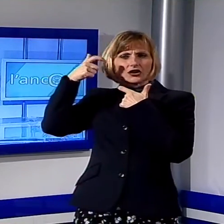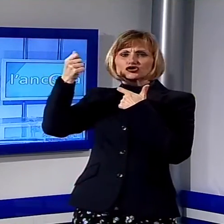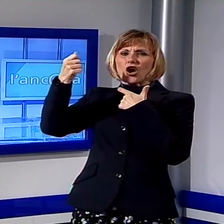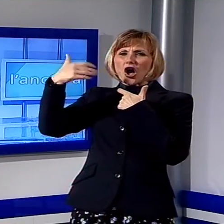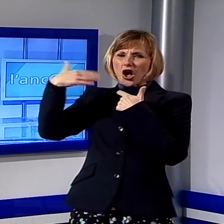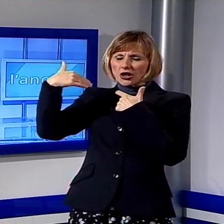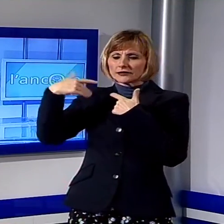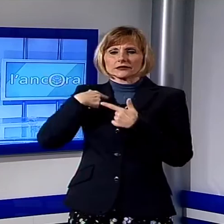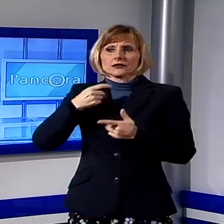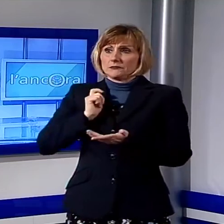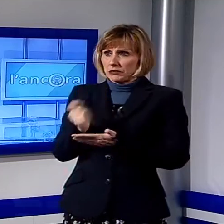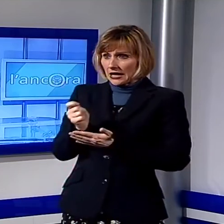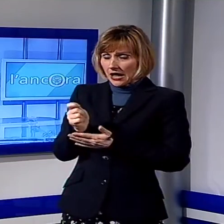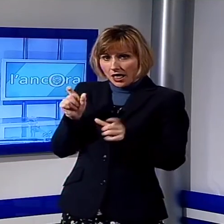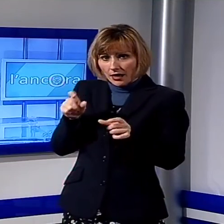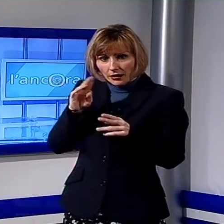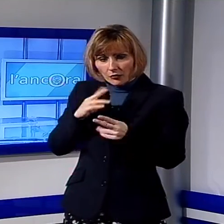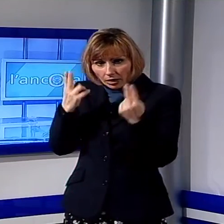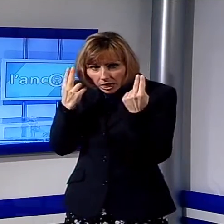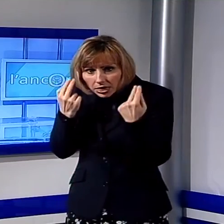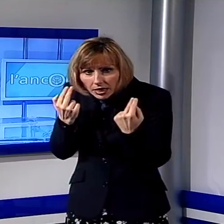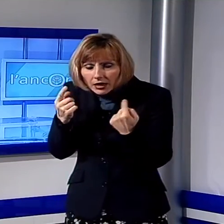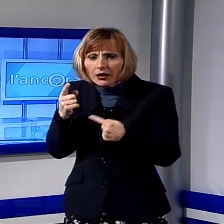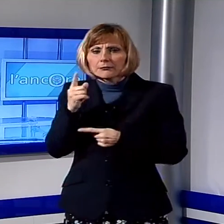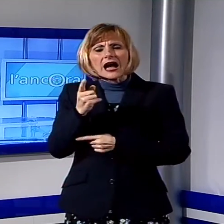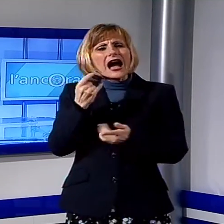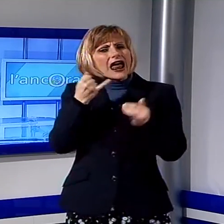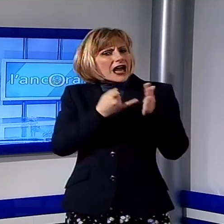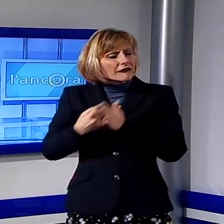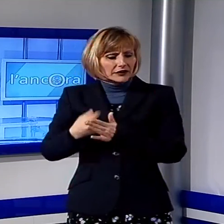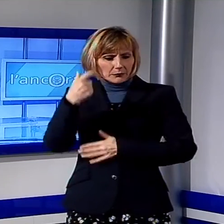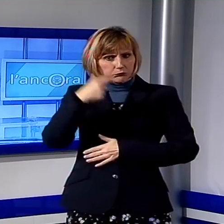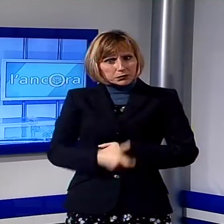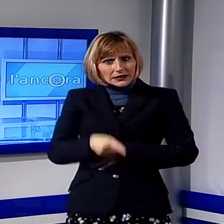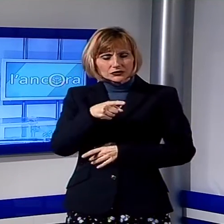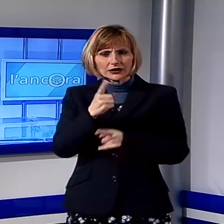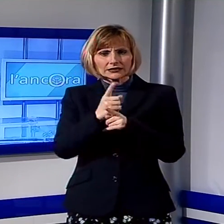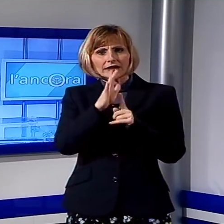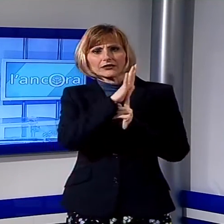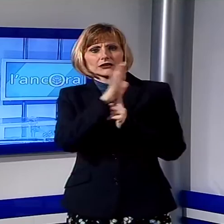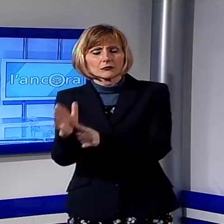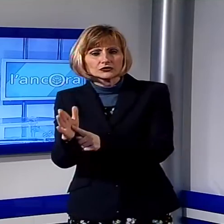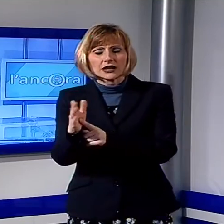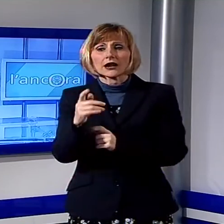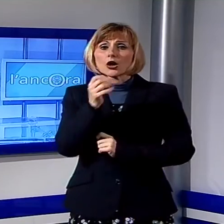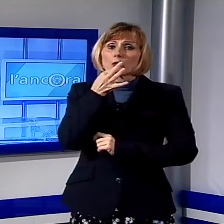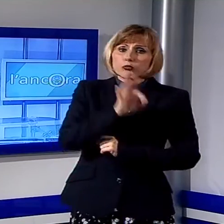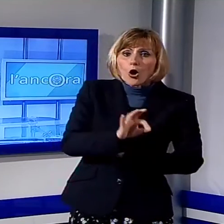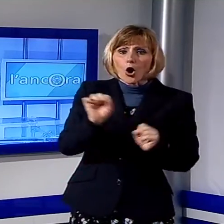deve pagare. Per cui alla fine della fiera è il contribuente stesso che deve dimostrare se ne ha mezzi la propria innocenza fiscale.